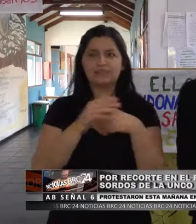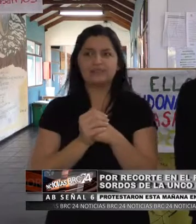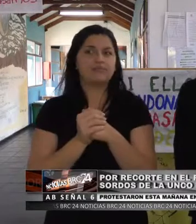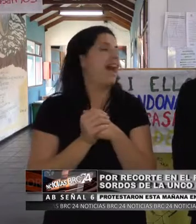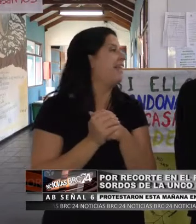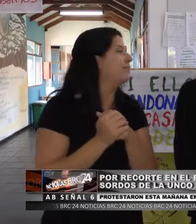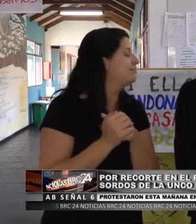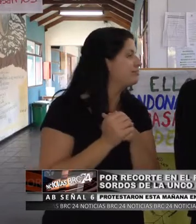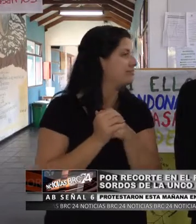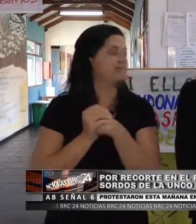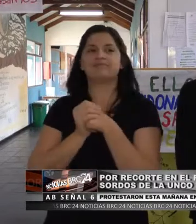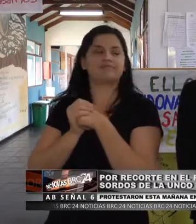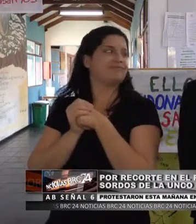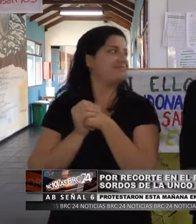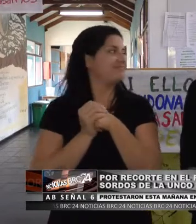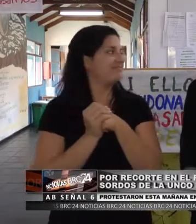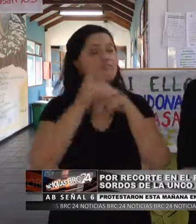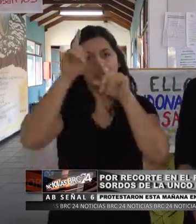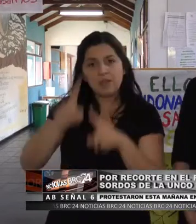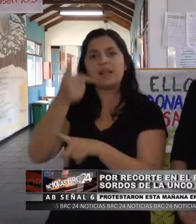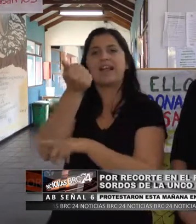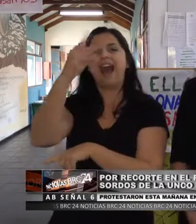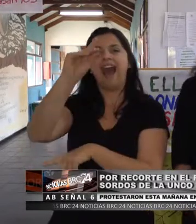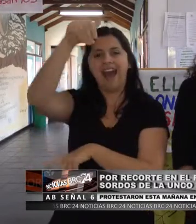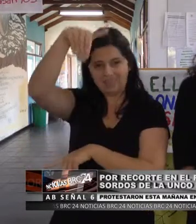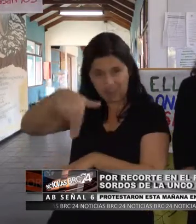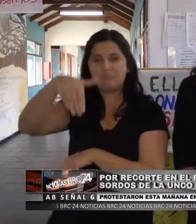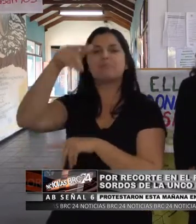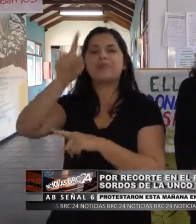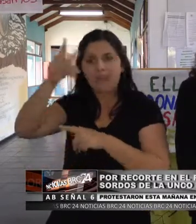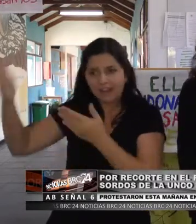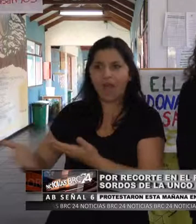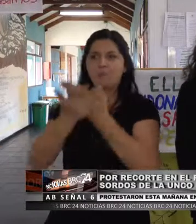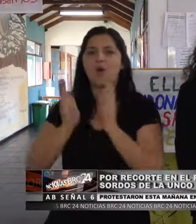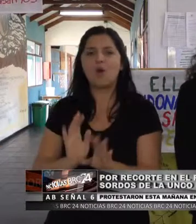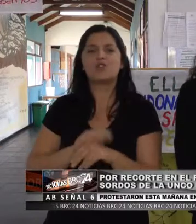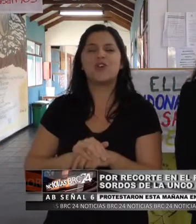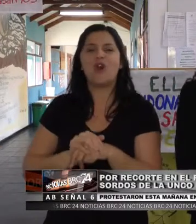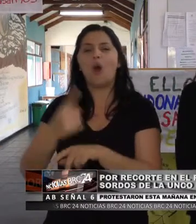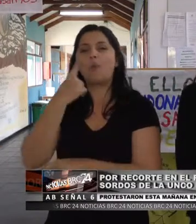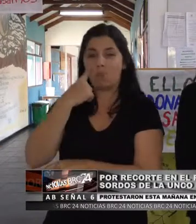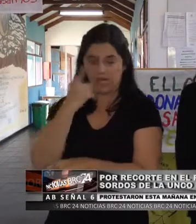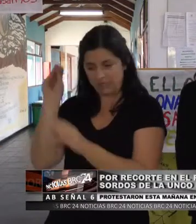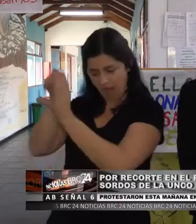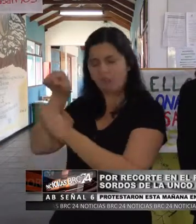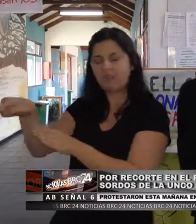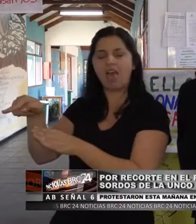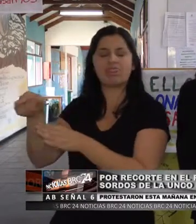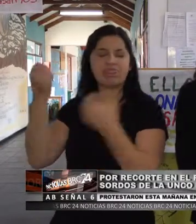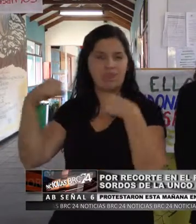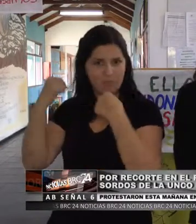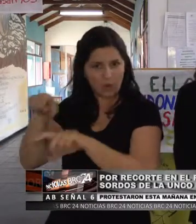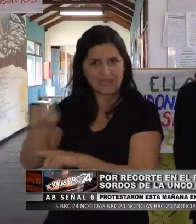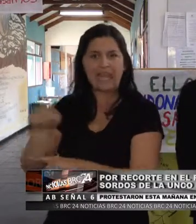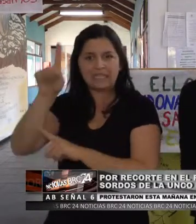suerte un apoyo de la comunidad Adam, también gracias de la municipalidad. Así que bueno,